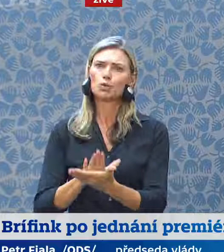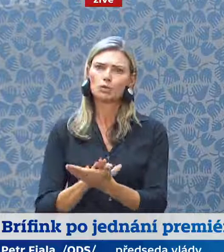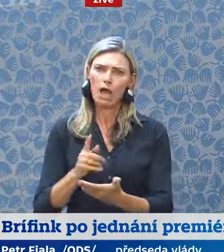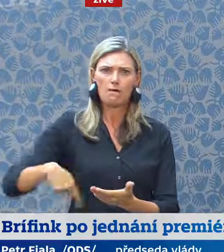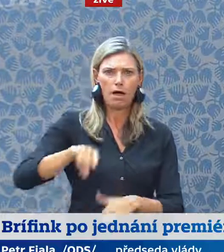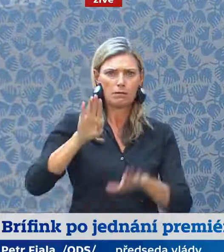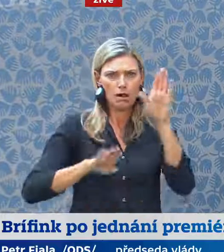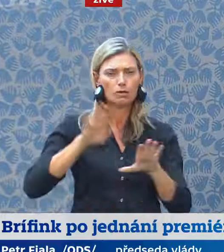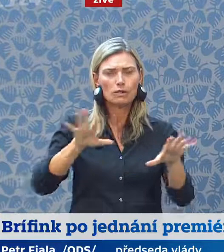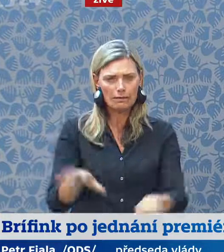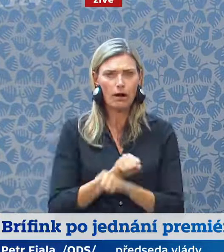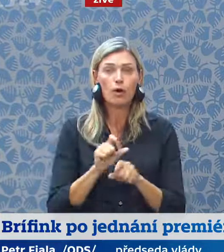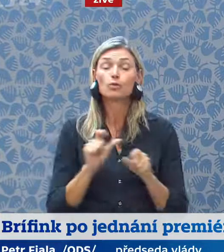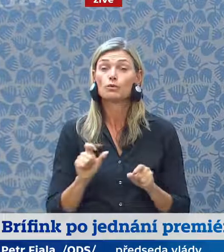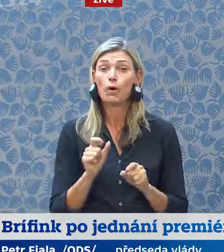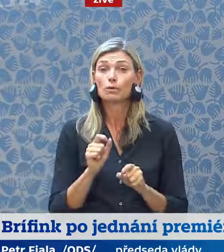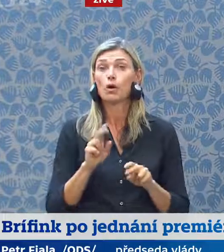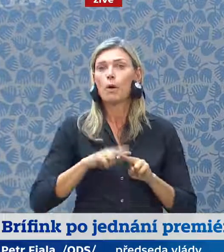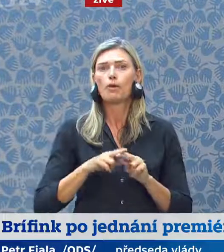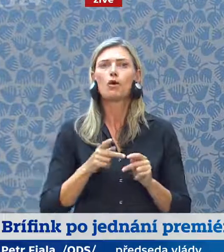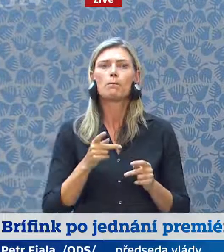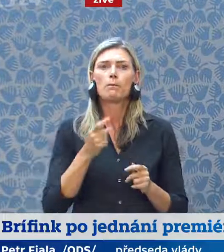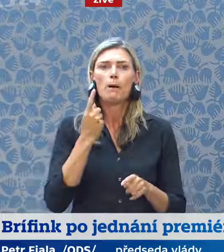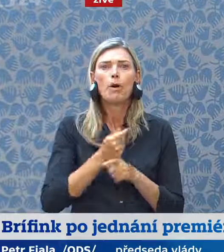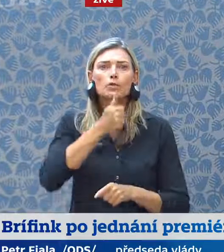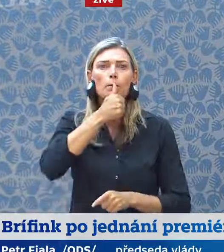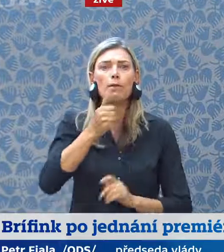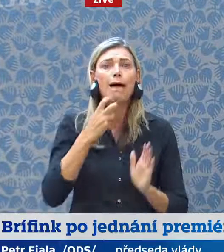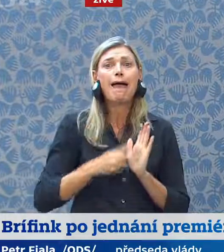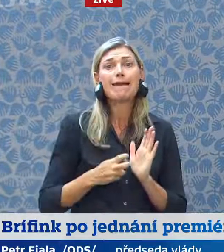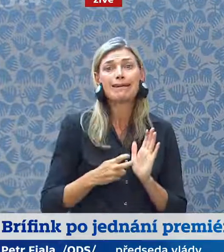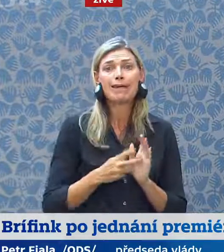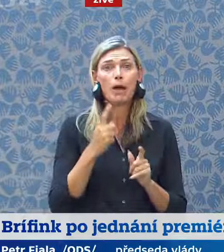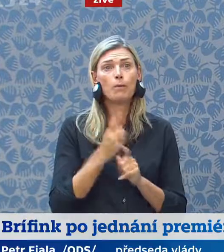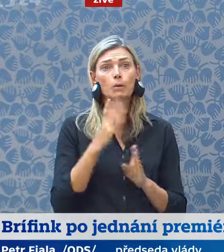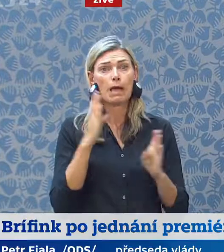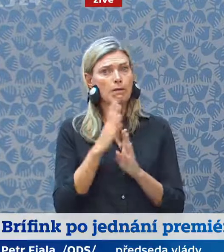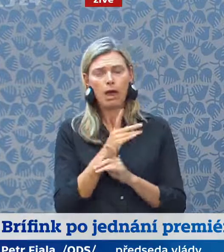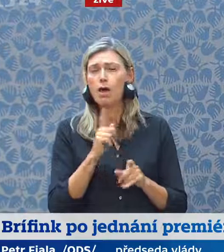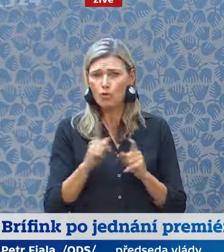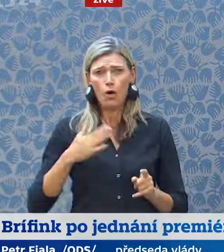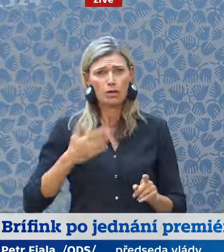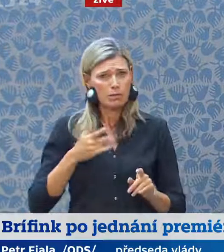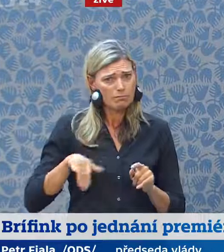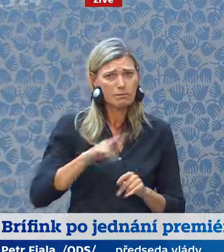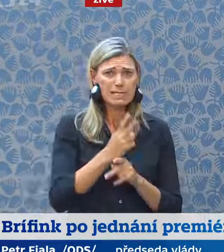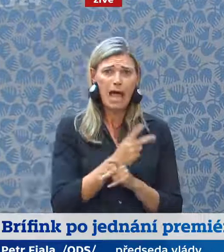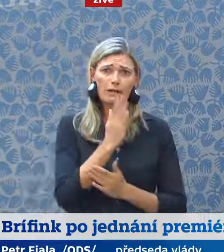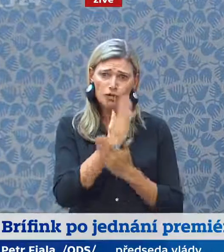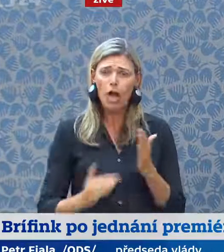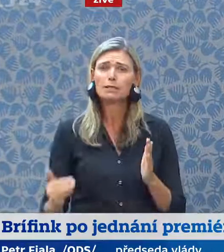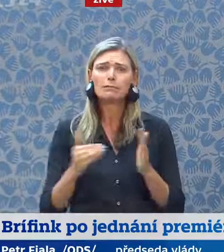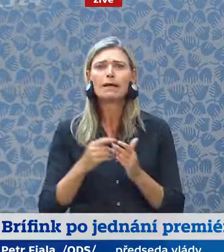mohli rozvíjet náš energetický mix, tak, jak potřebujeme, včetně jádra. Dotkli jsme se také